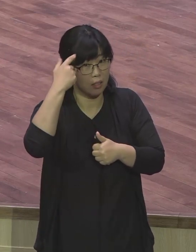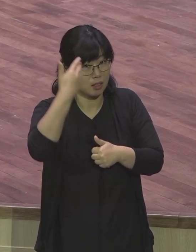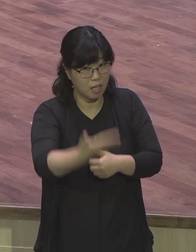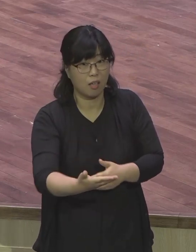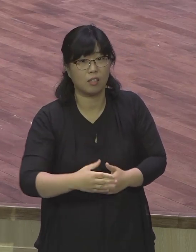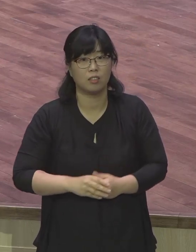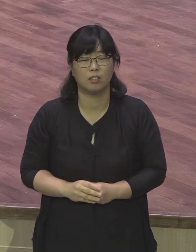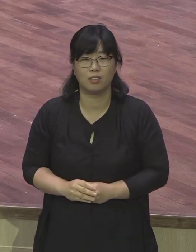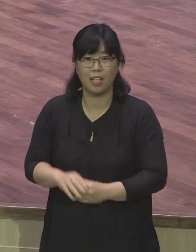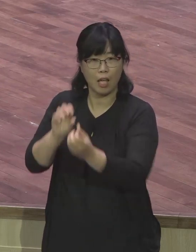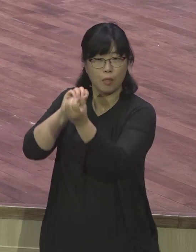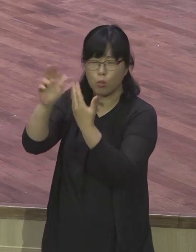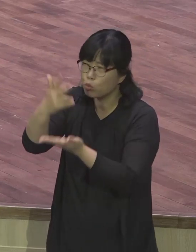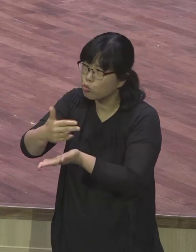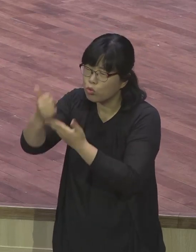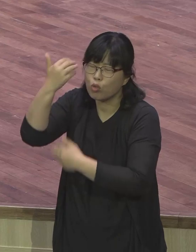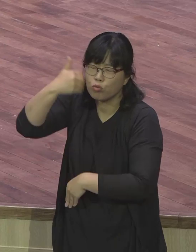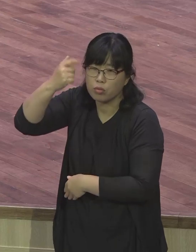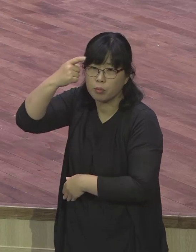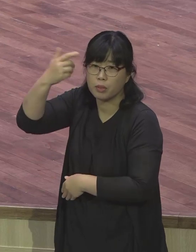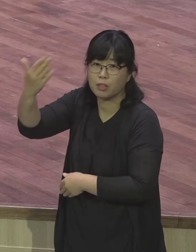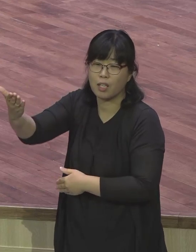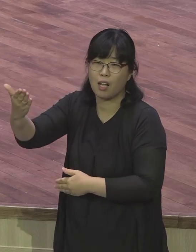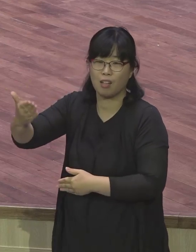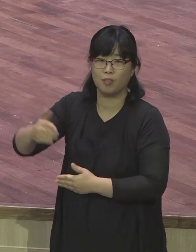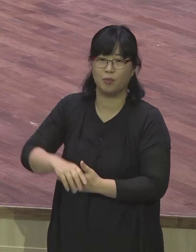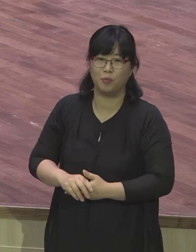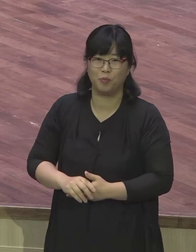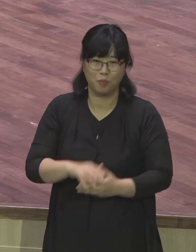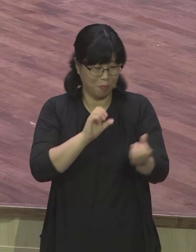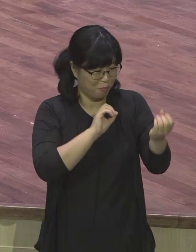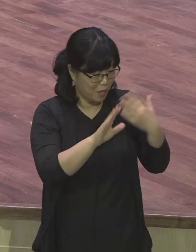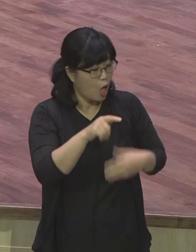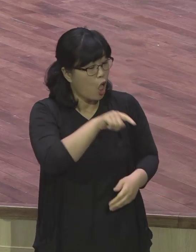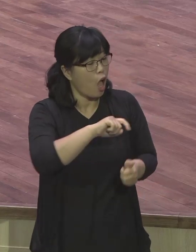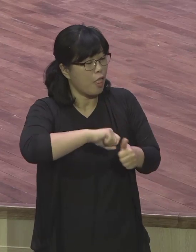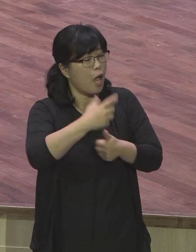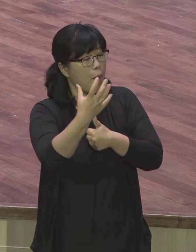대답하되 주여 누구시니까 이르시래 나는 내가 박해하는 예수라